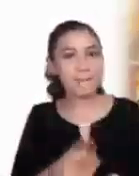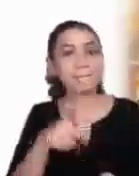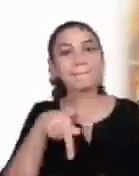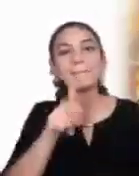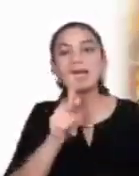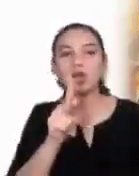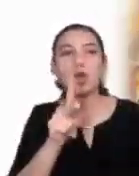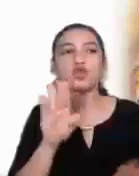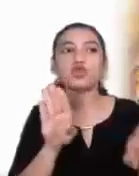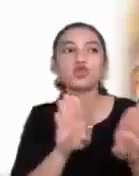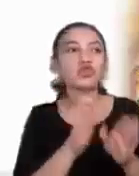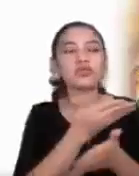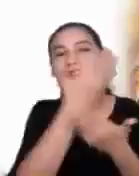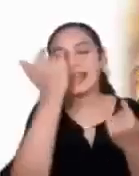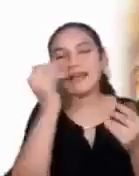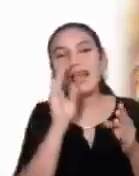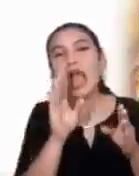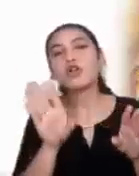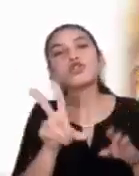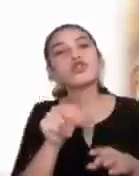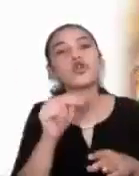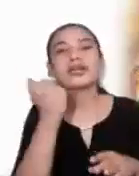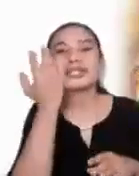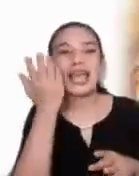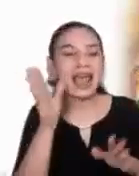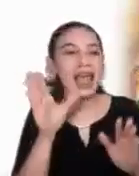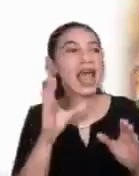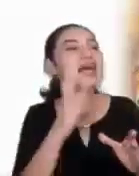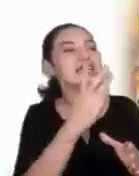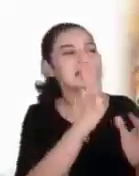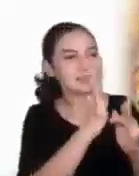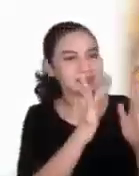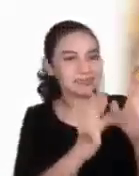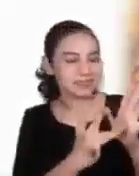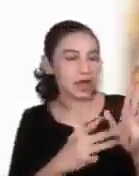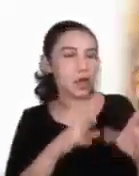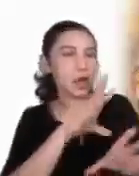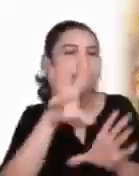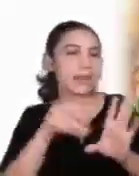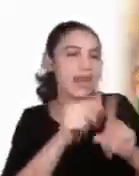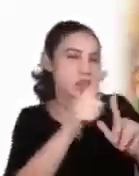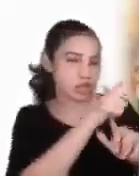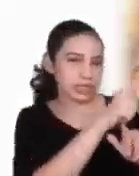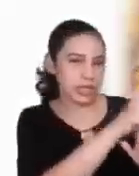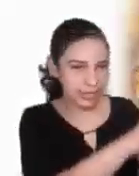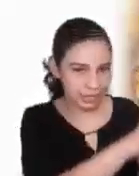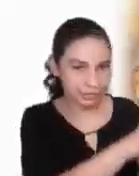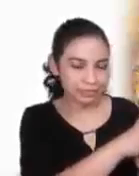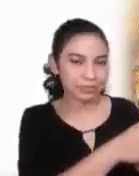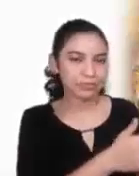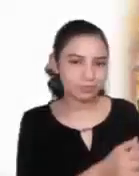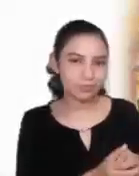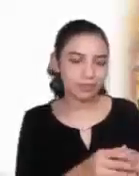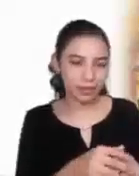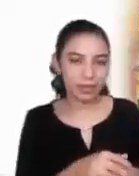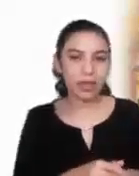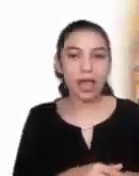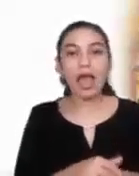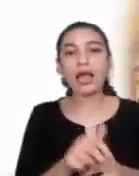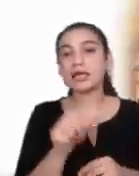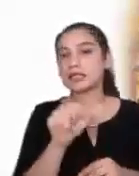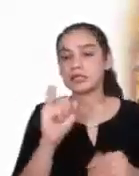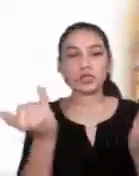un amor verdadero que ofrece Jesús. De ahí también el escándalo de los discípulos y las interpretaciones